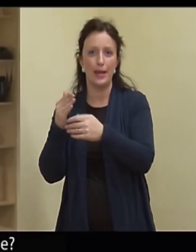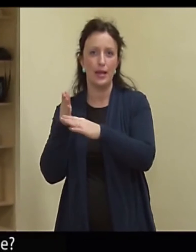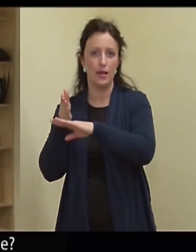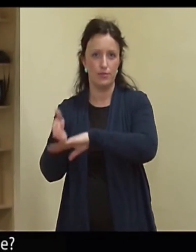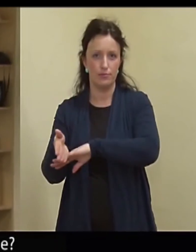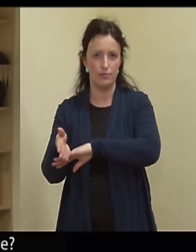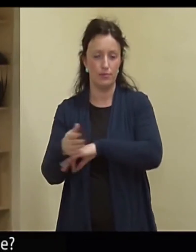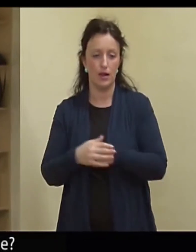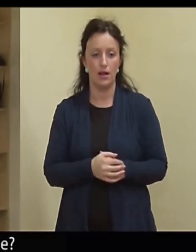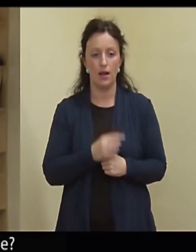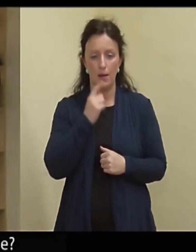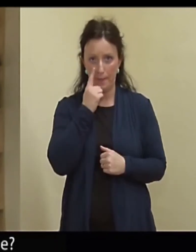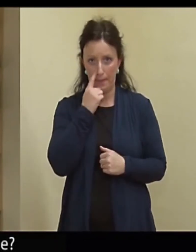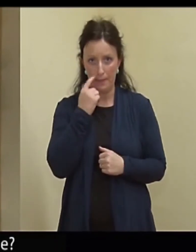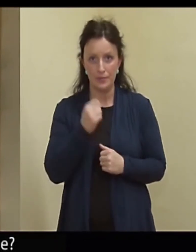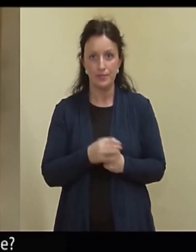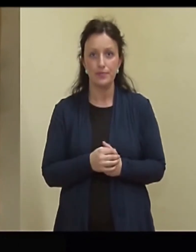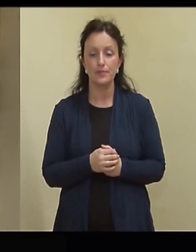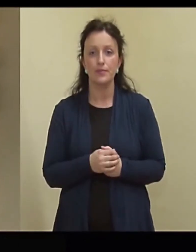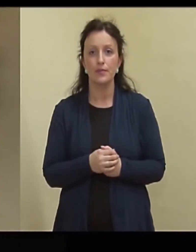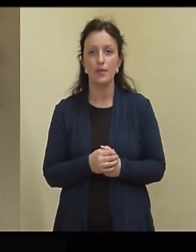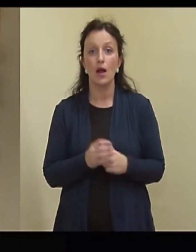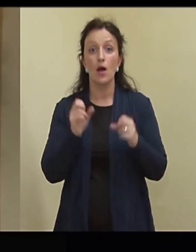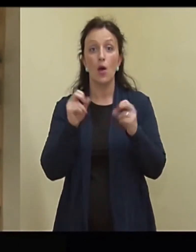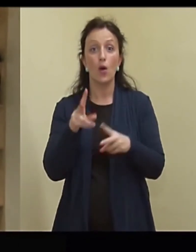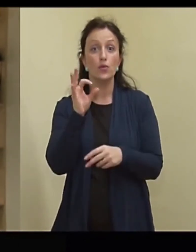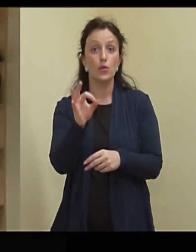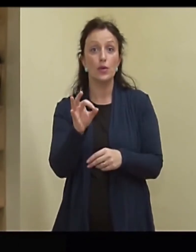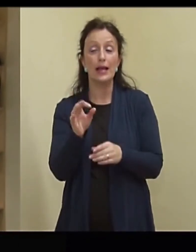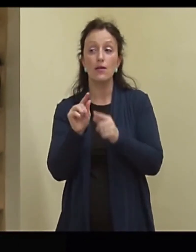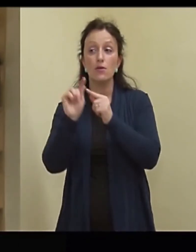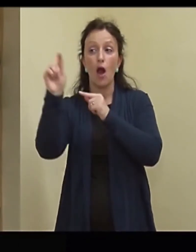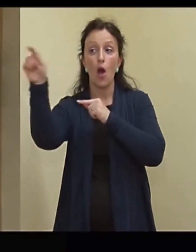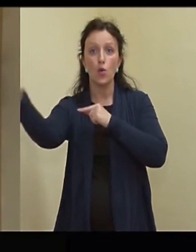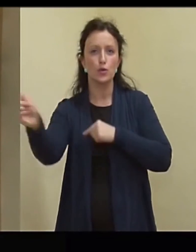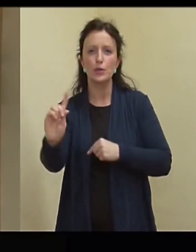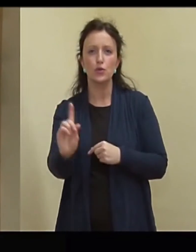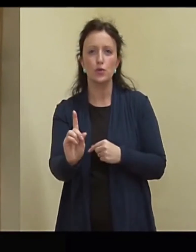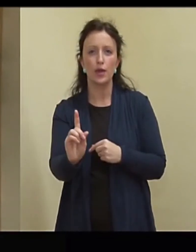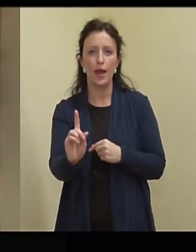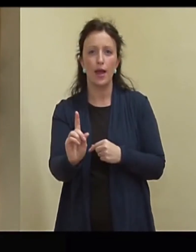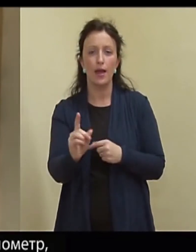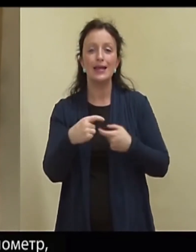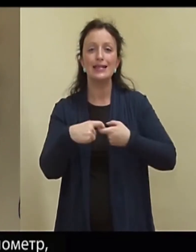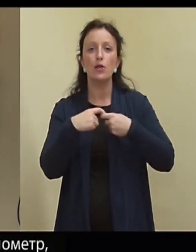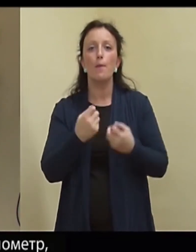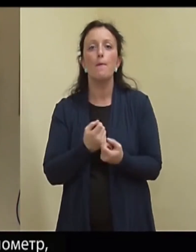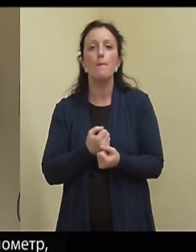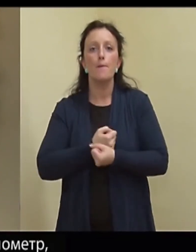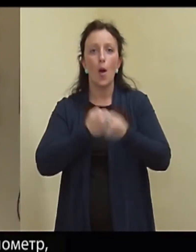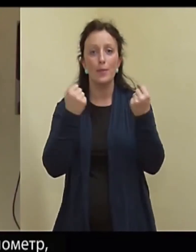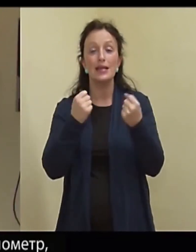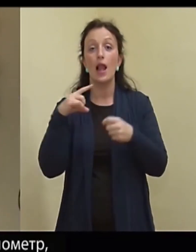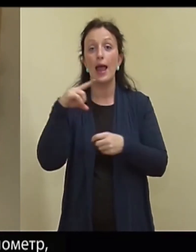on see ohutu kaugus? Ohutu kaugus on, noh, sõltub lõhkekehast, kui me räägime